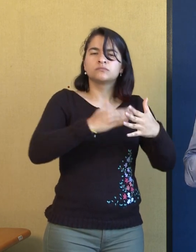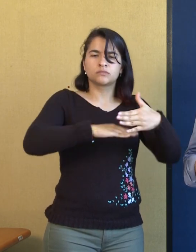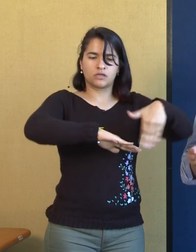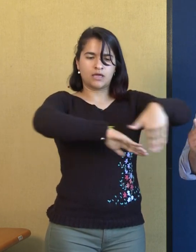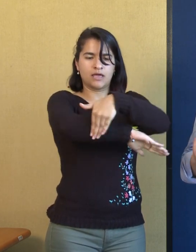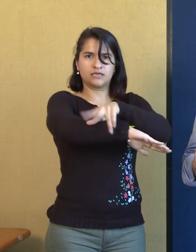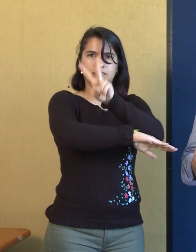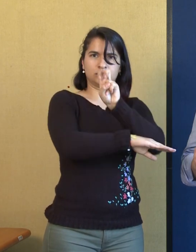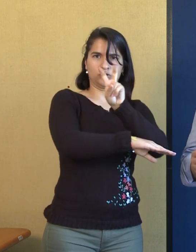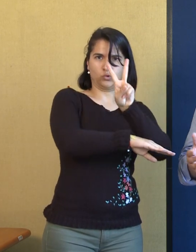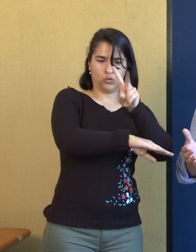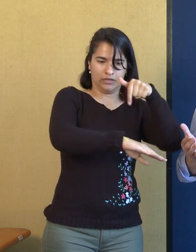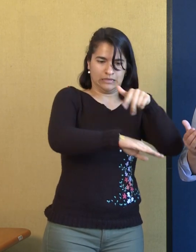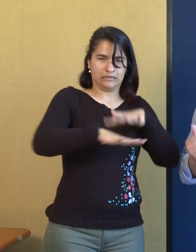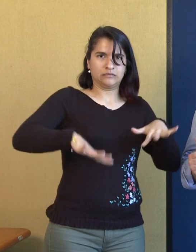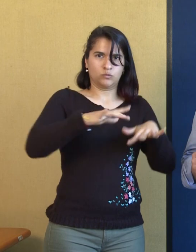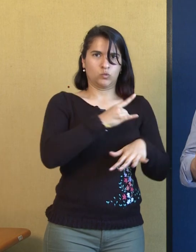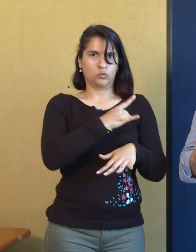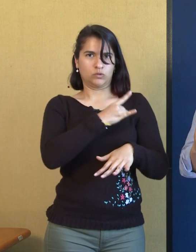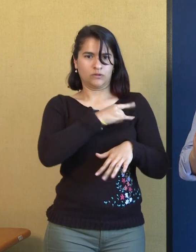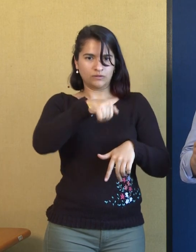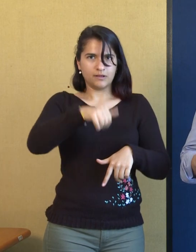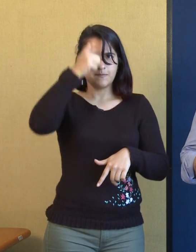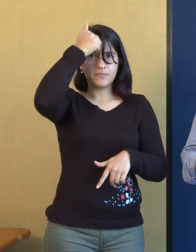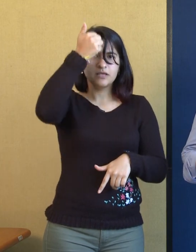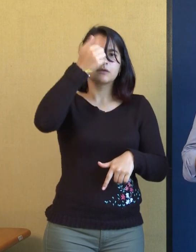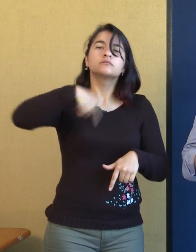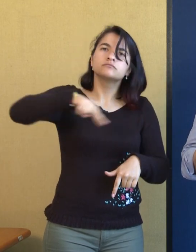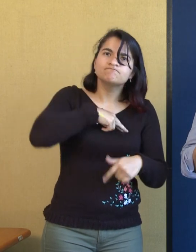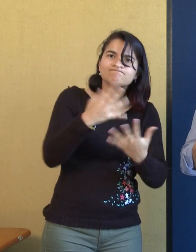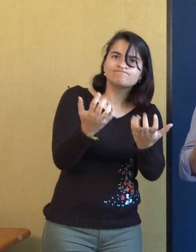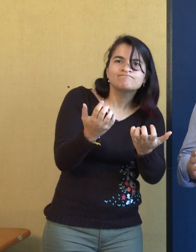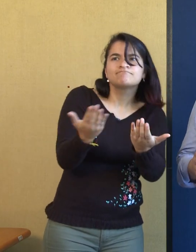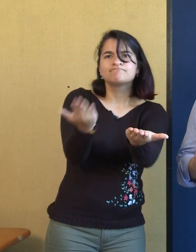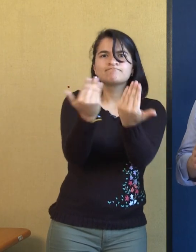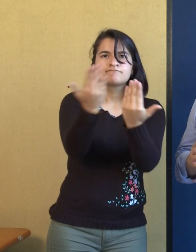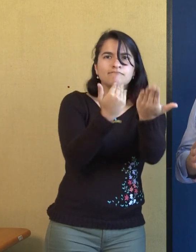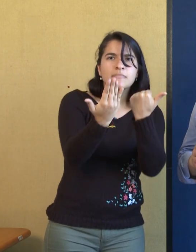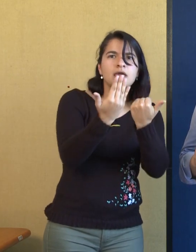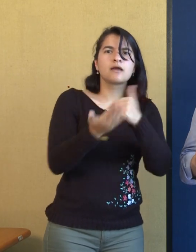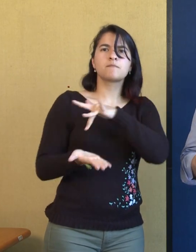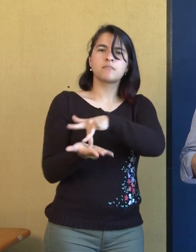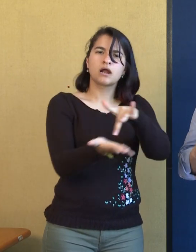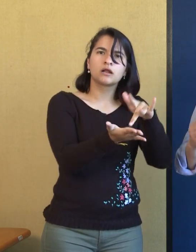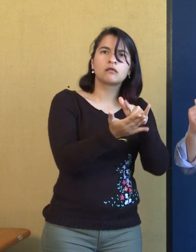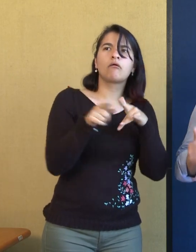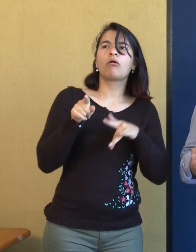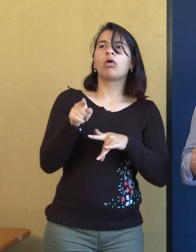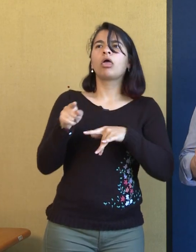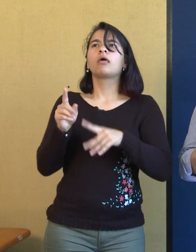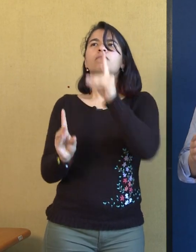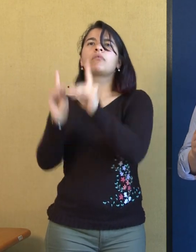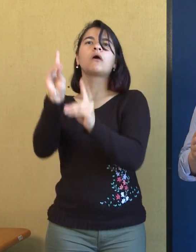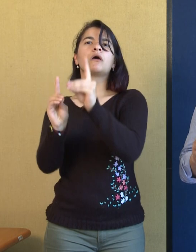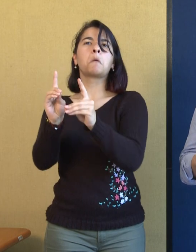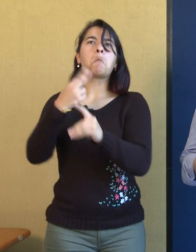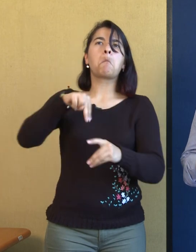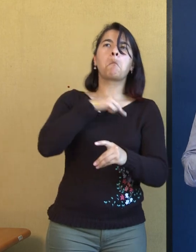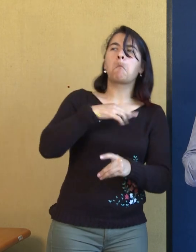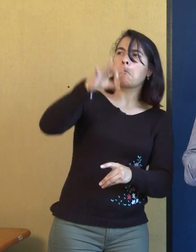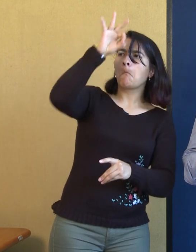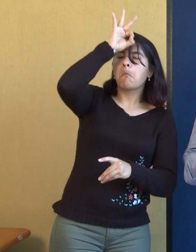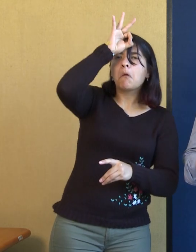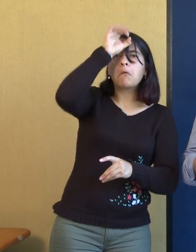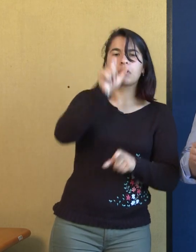72. Los esperamos, necesitamos que vengan, que participemos. No se deben tomar más decisiones sobre nosotros sin nosotros.